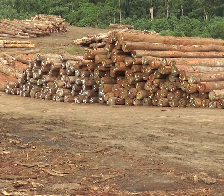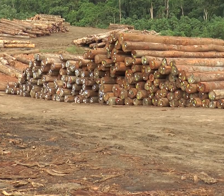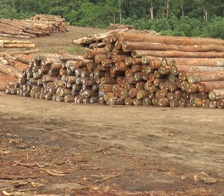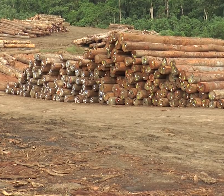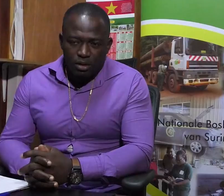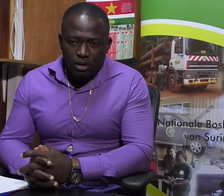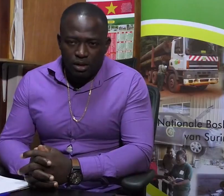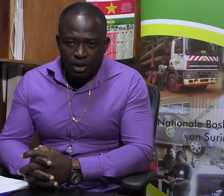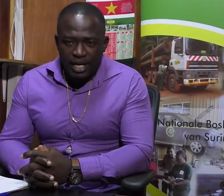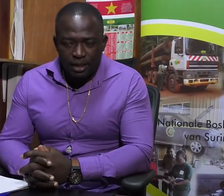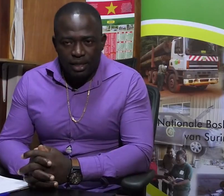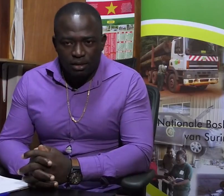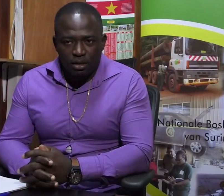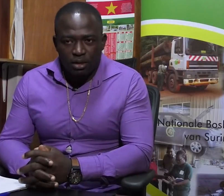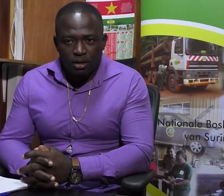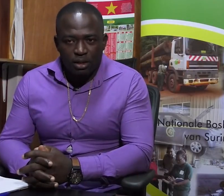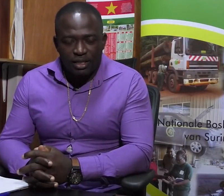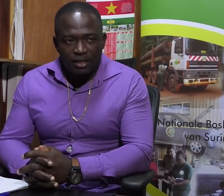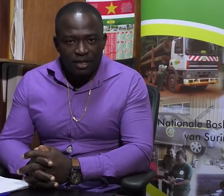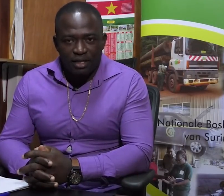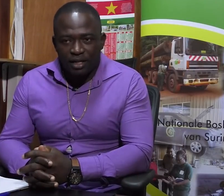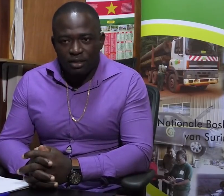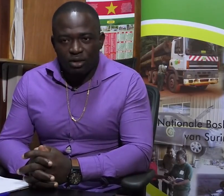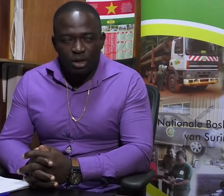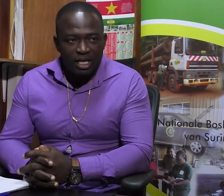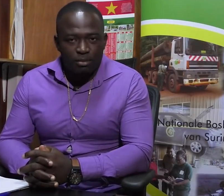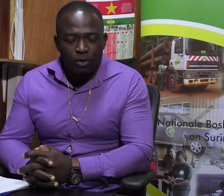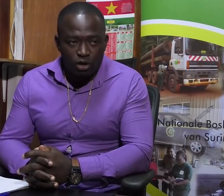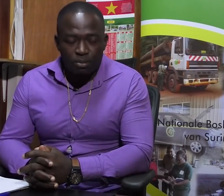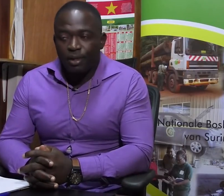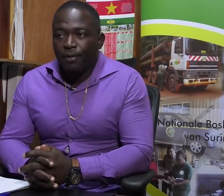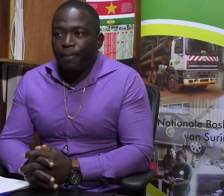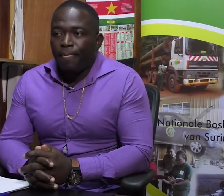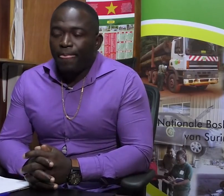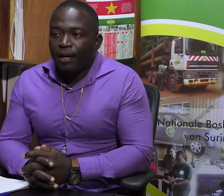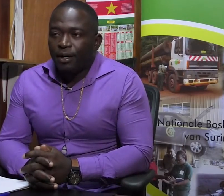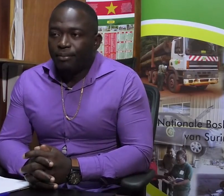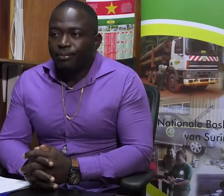van het bedrijf, denk ik dat decentralisatie op de eerste plaats... Waarom?